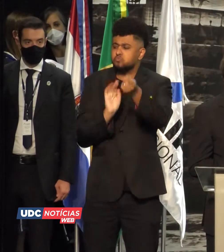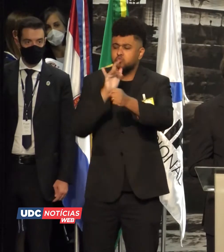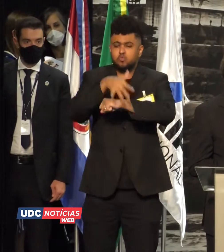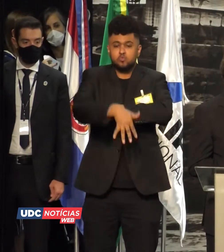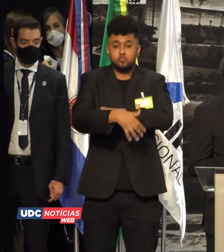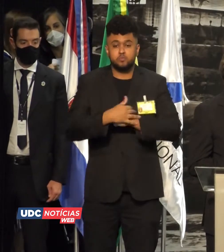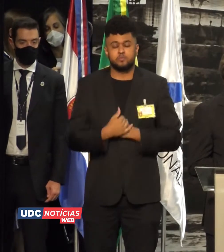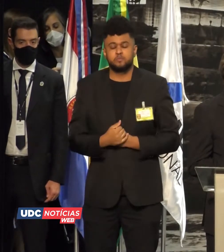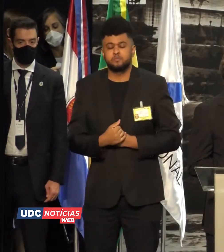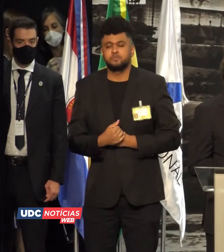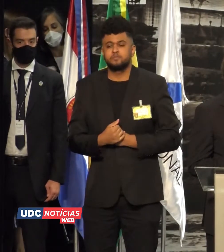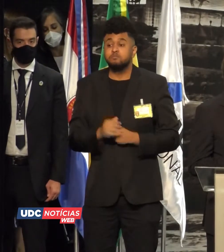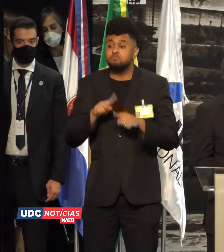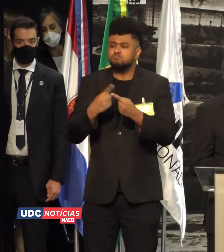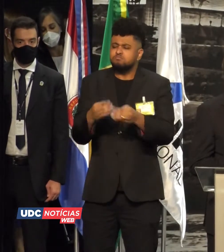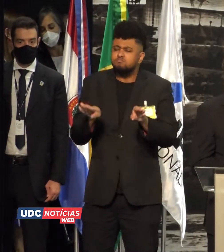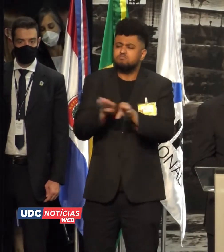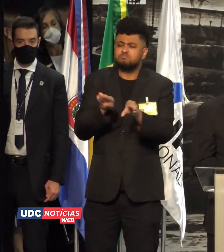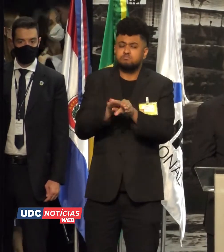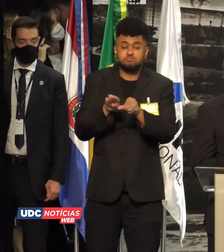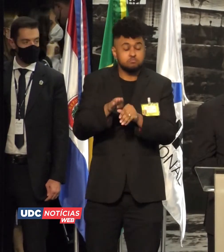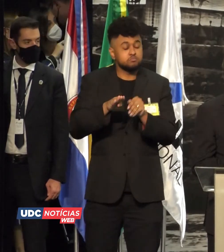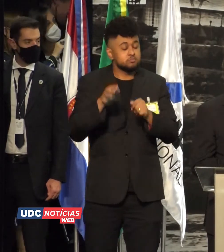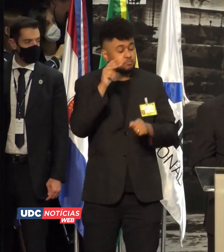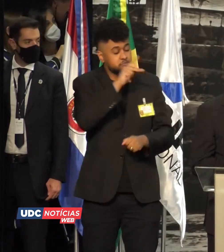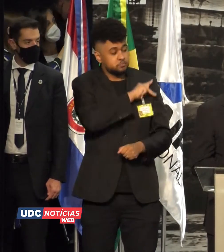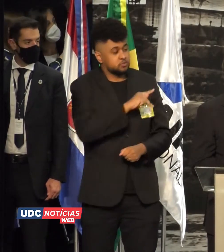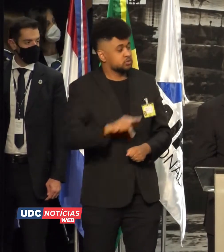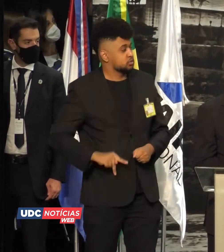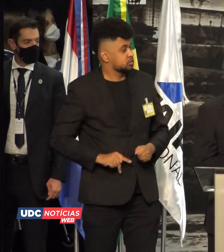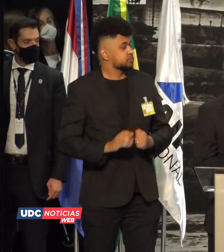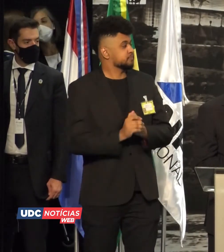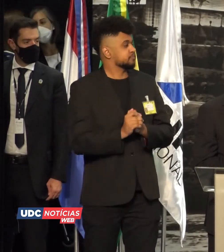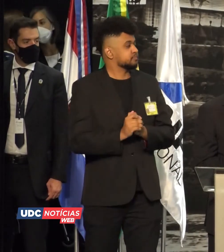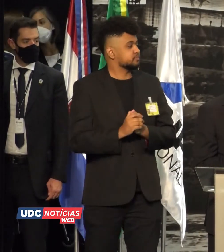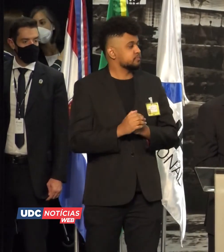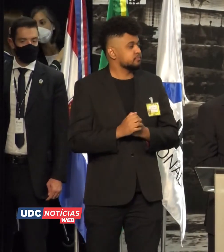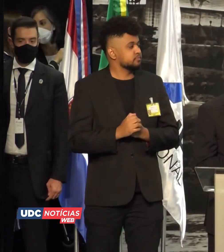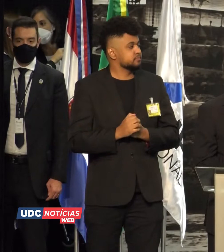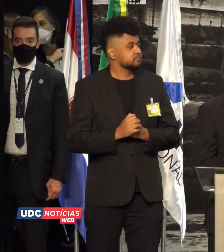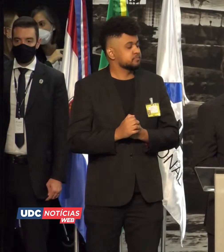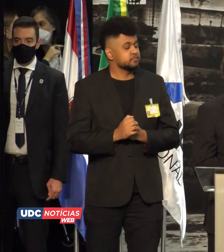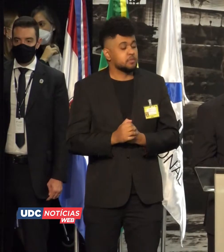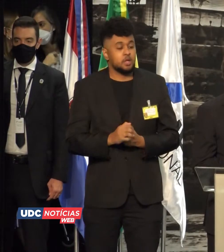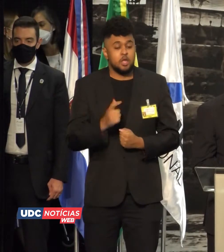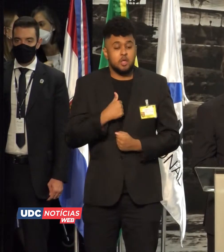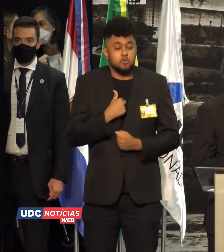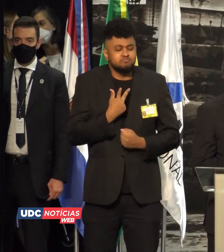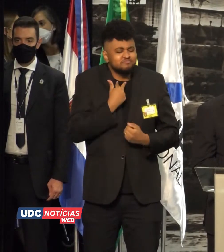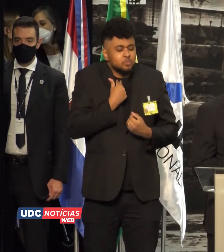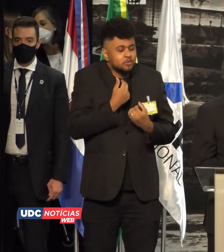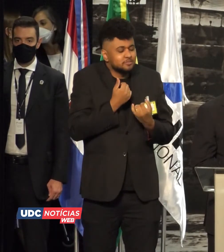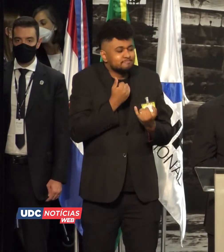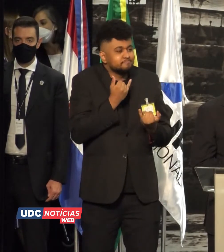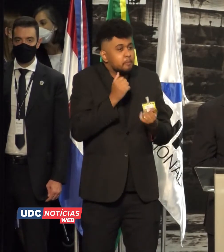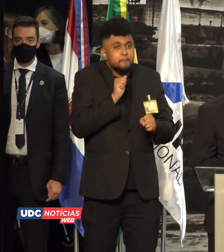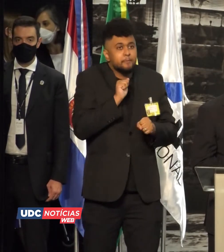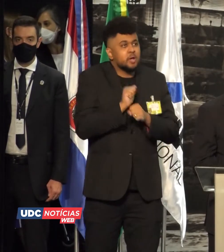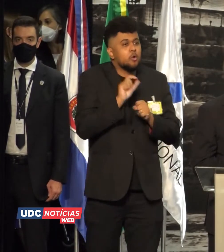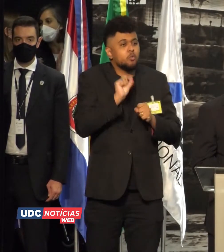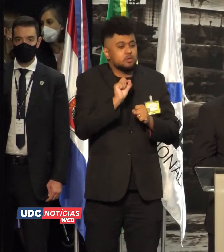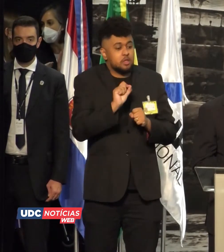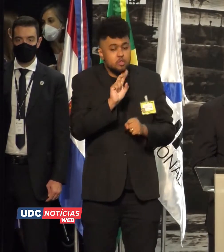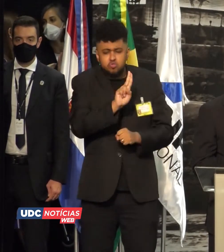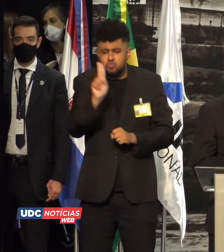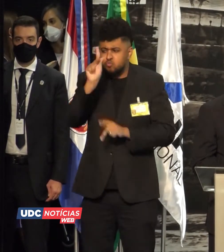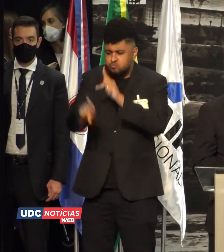Brasileiro abriu a solenidade destacando as ações do general Silvio Luna para a Foz do Iguaçu. Não poderia deixar de